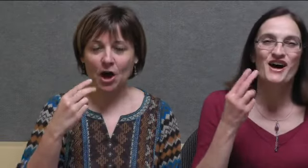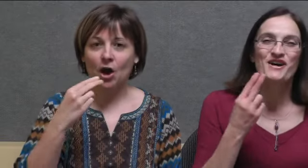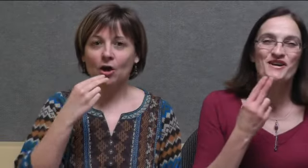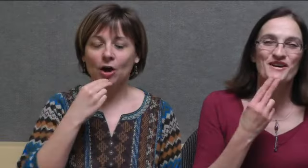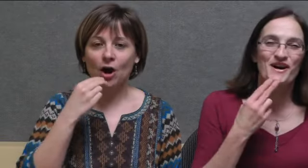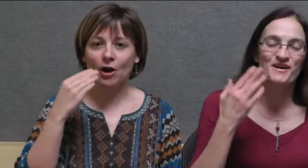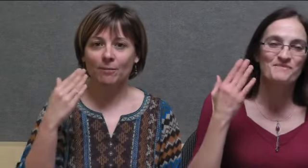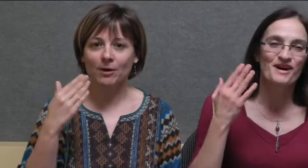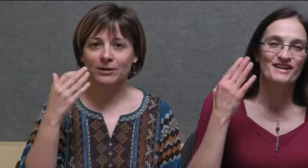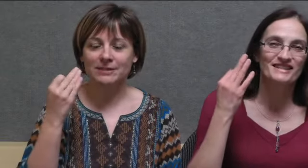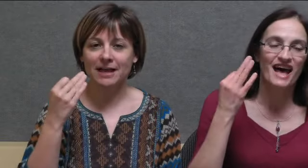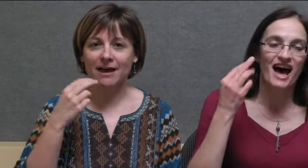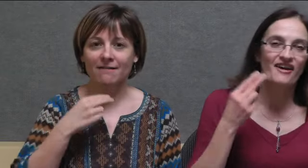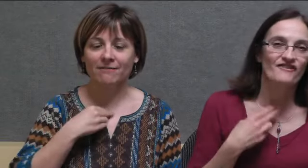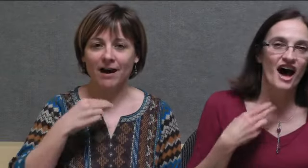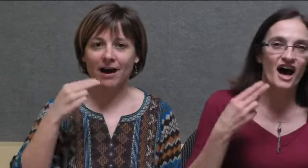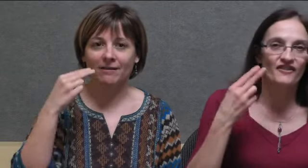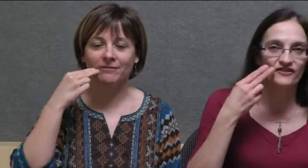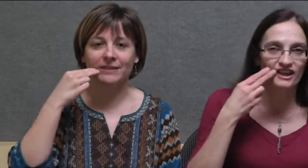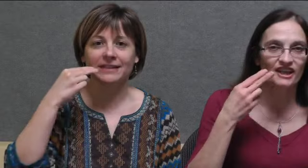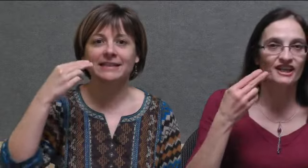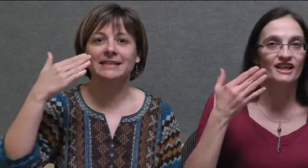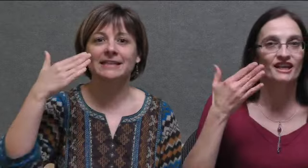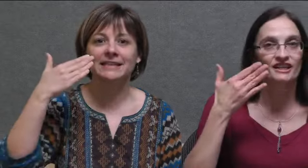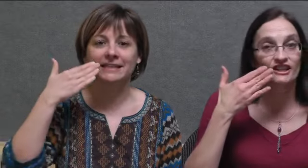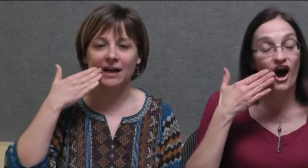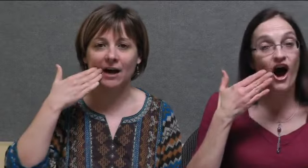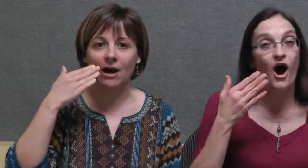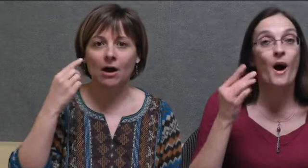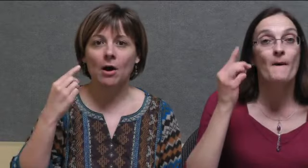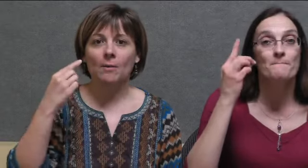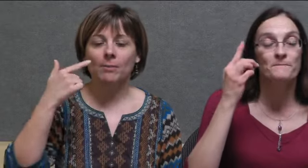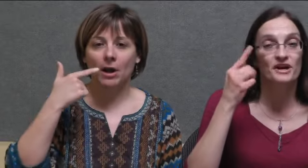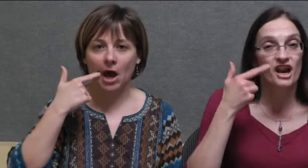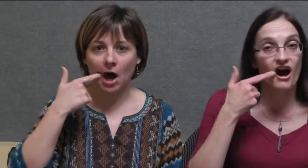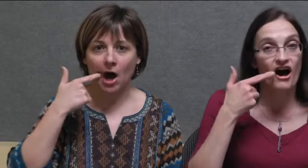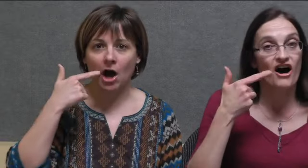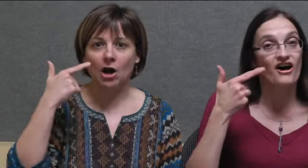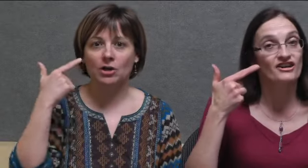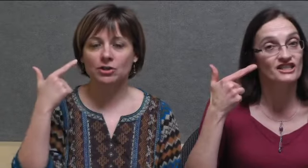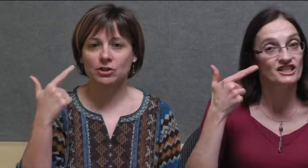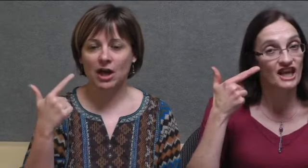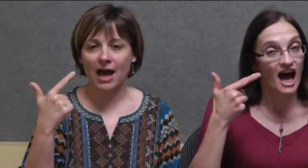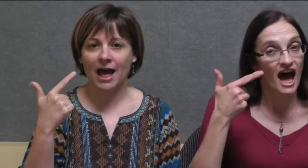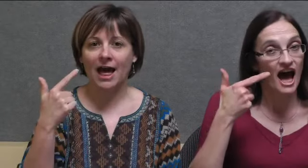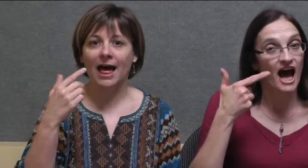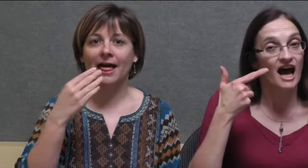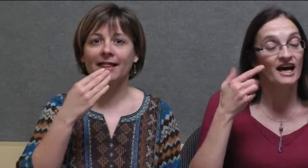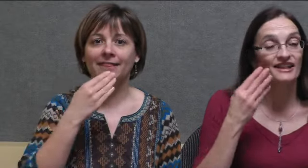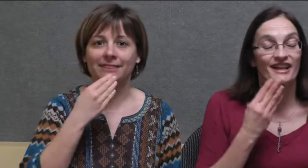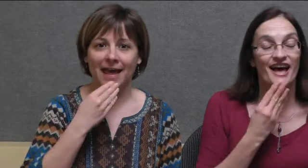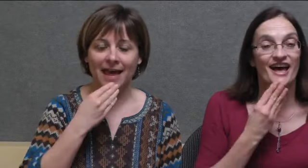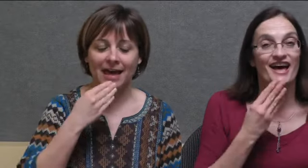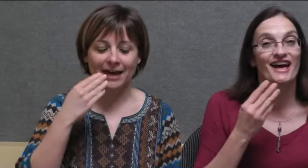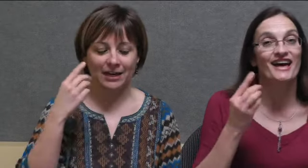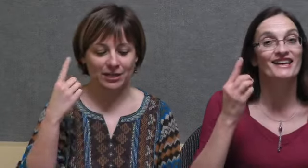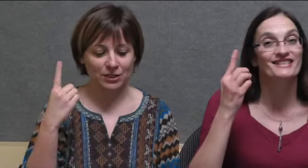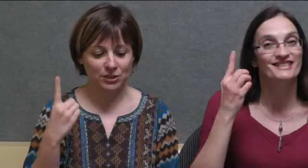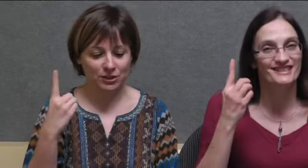Comme ça va vite, en planche à neige.